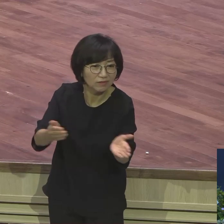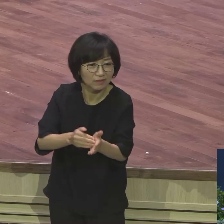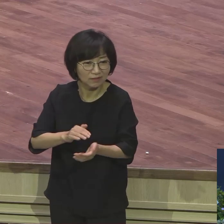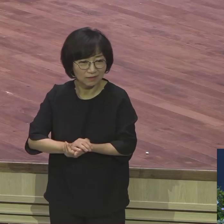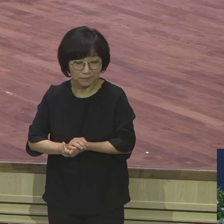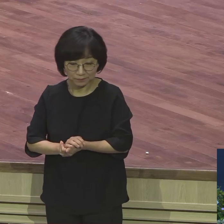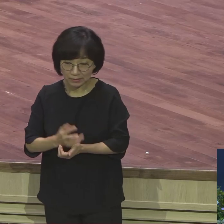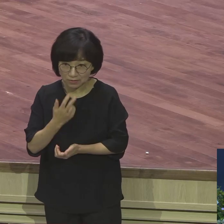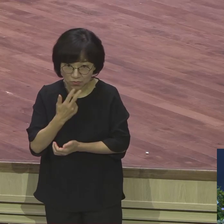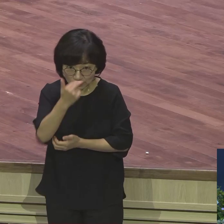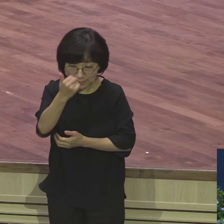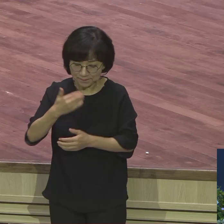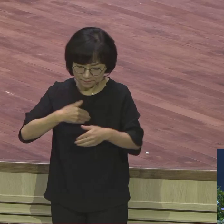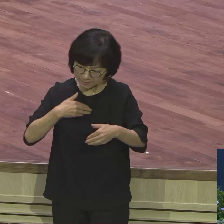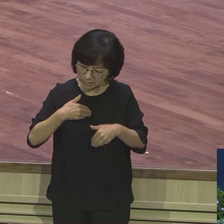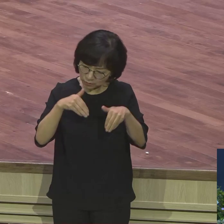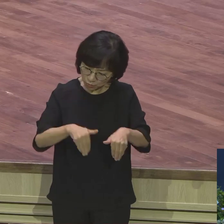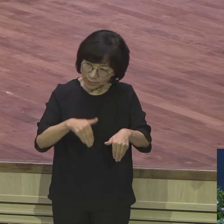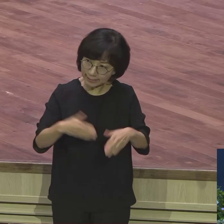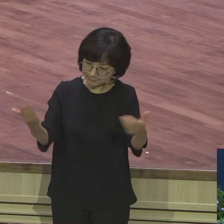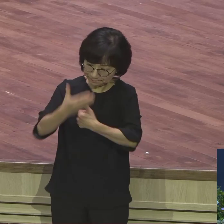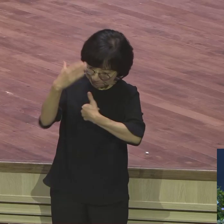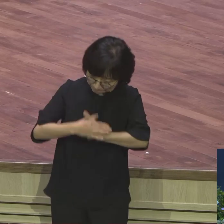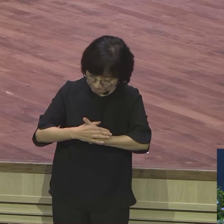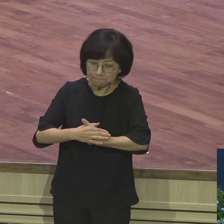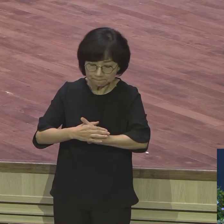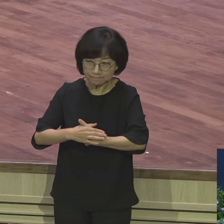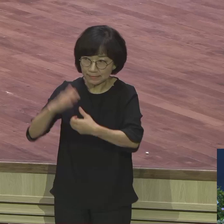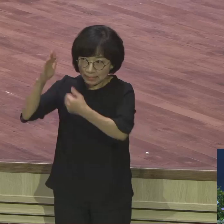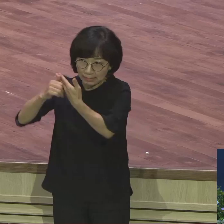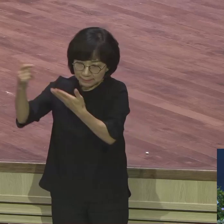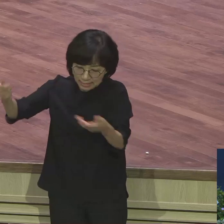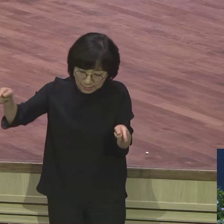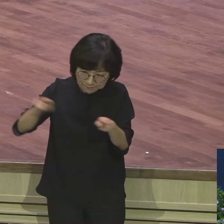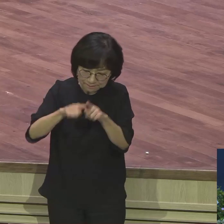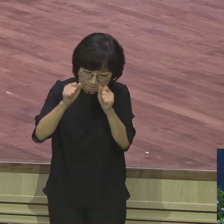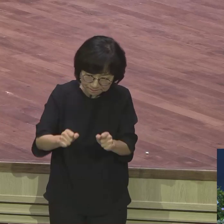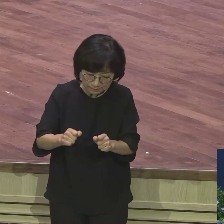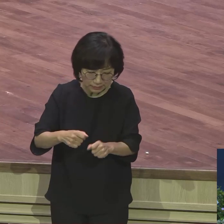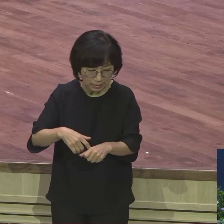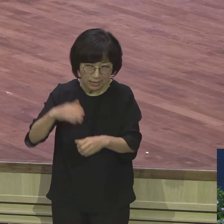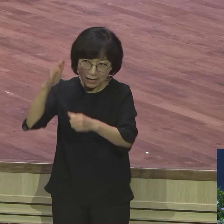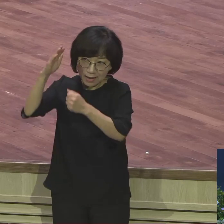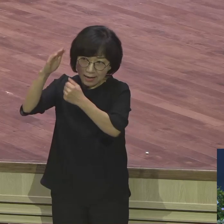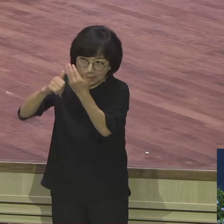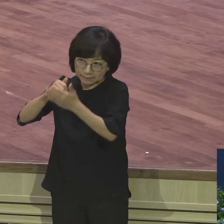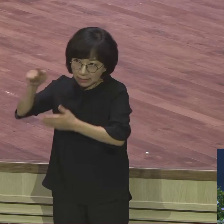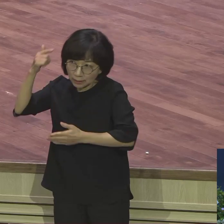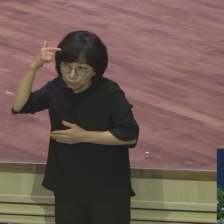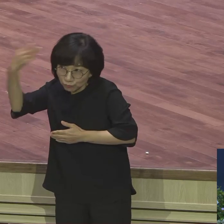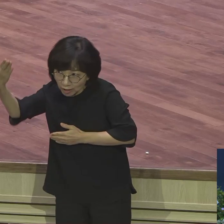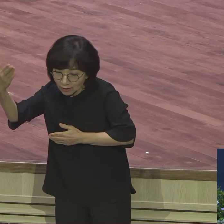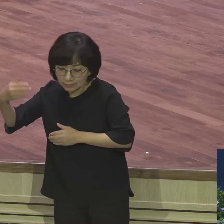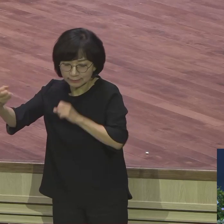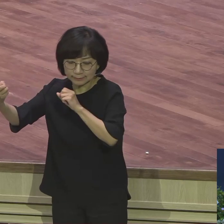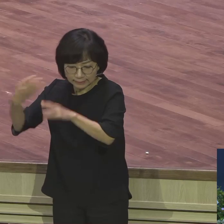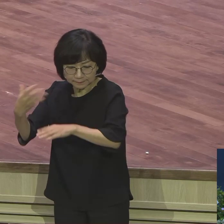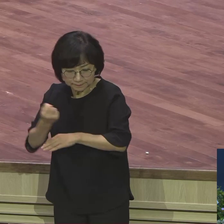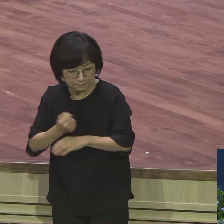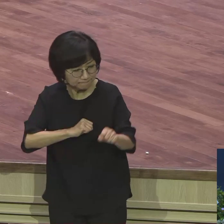하나님이 함께 하시니까 얼마나 지혜로웠습니까 하나님께 물어보고 하나님과 교제하면서 하나님을 시킨 대로 하니까 뭐 성공할 수밖에